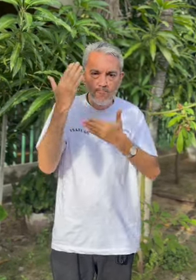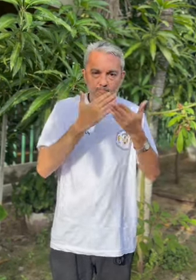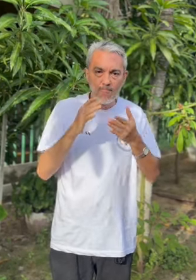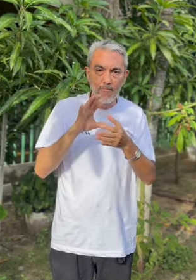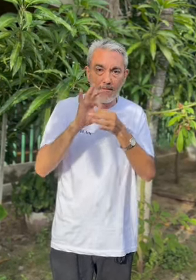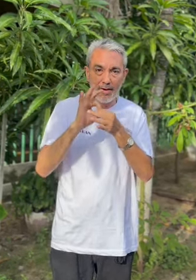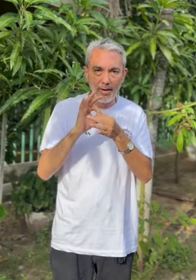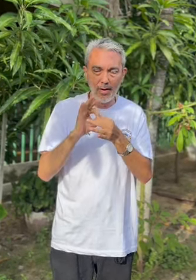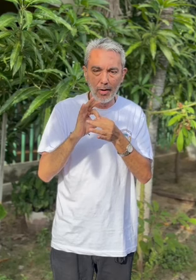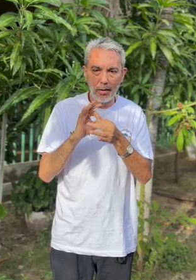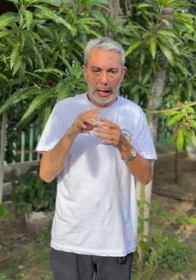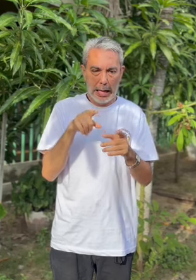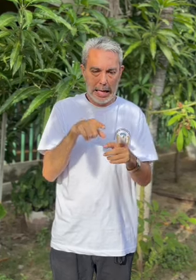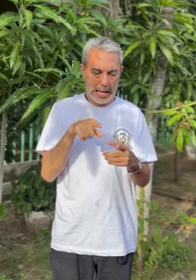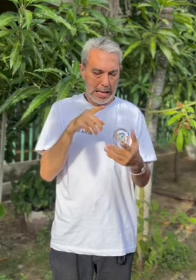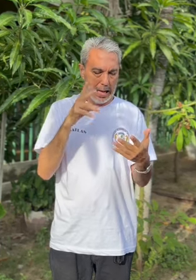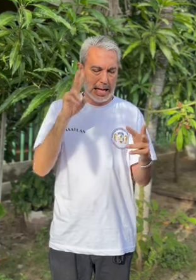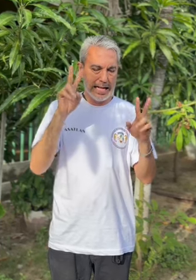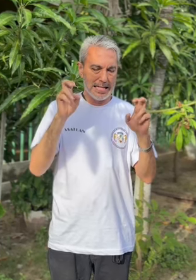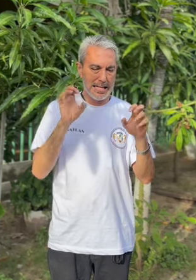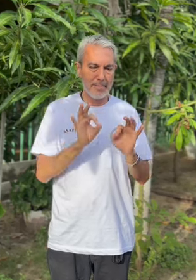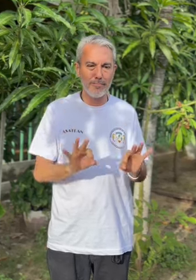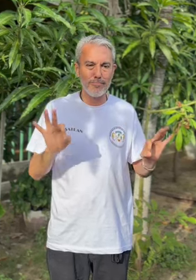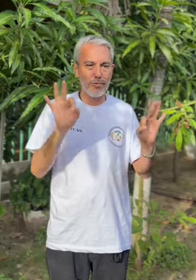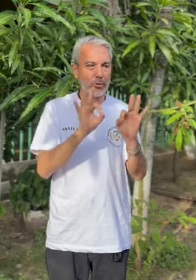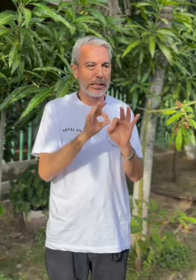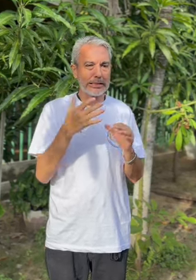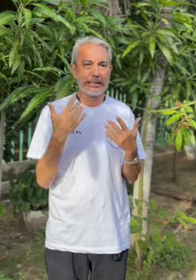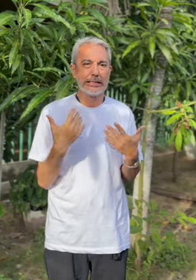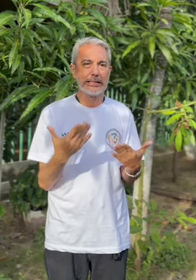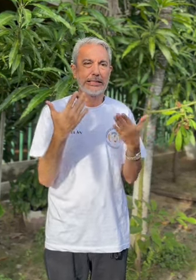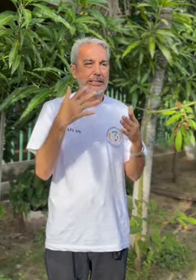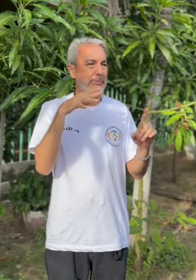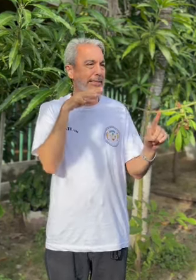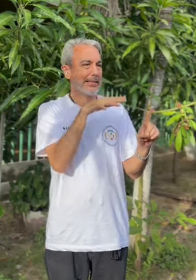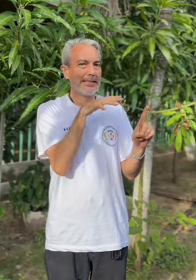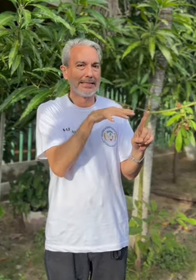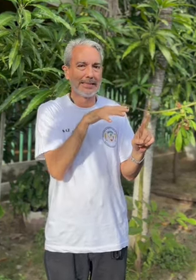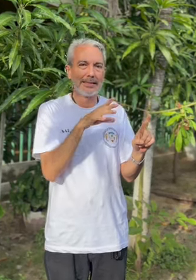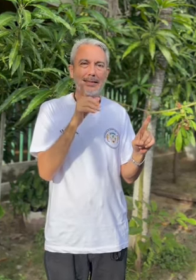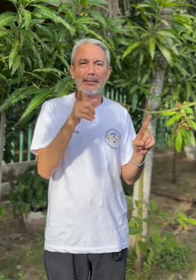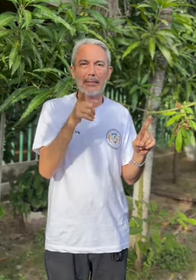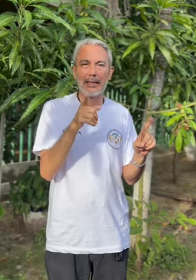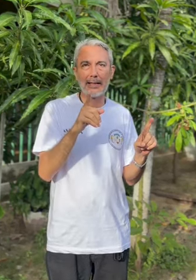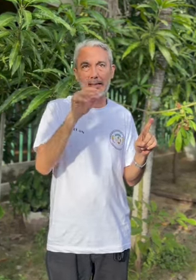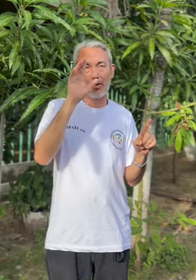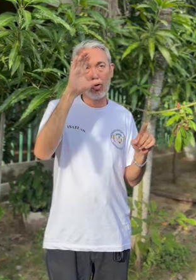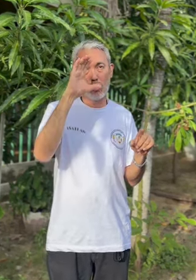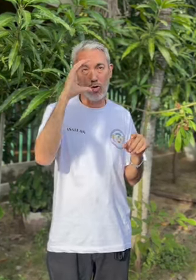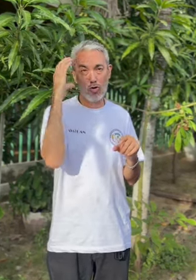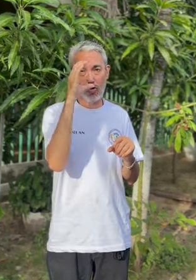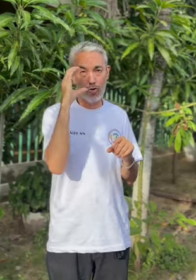visto como un tema de suma importancia para hacer incidencia frente al Estado